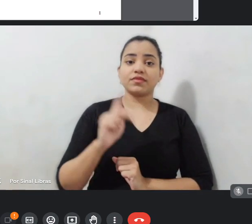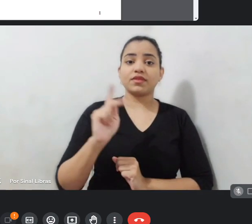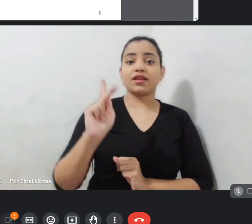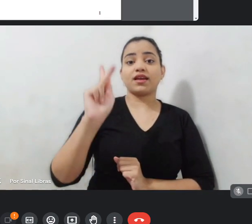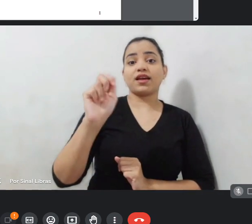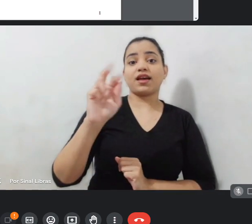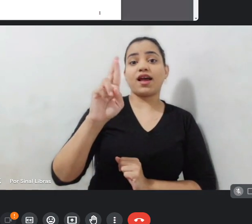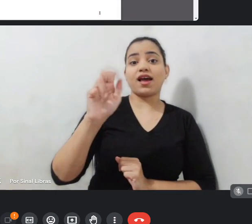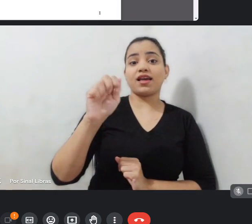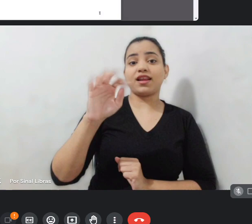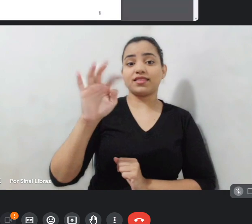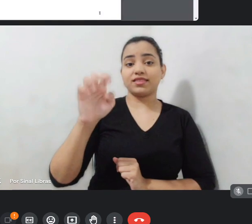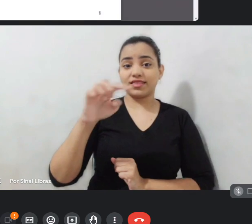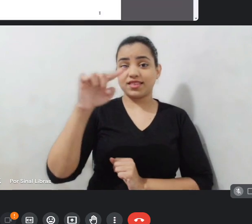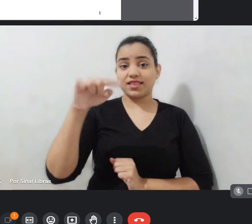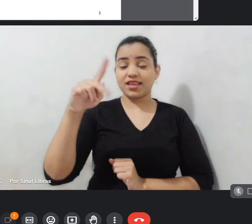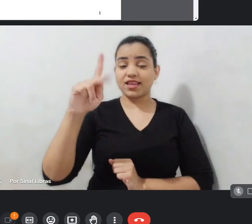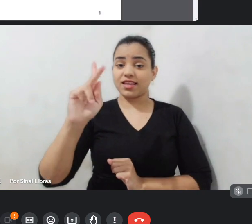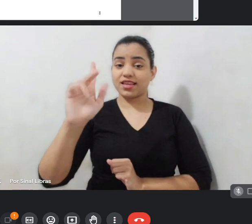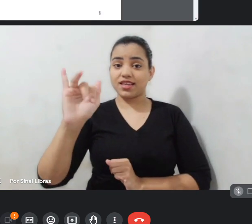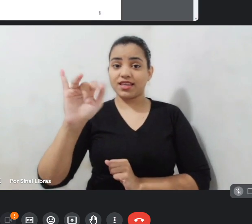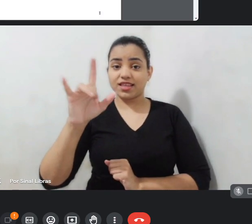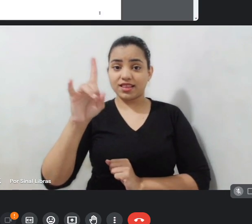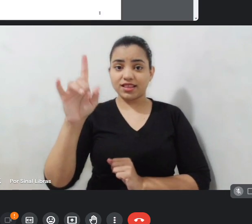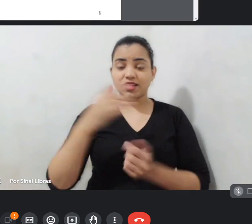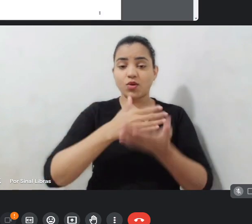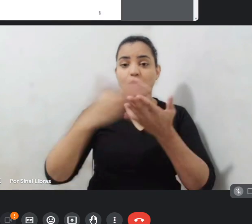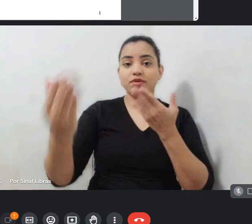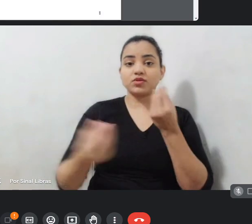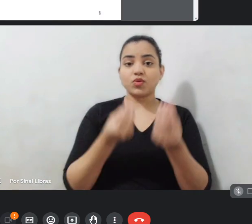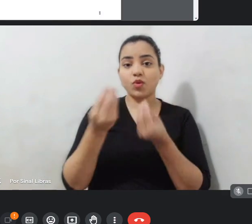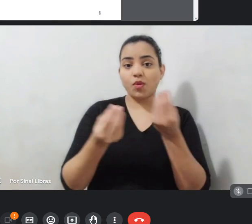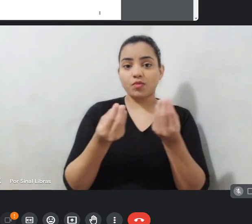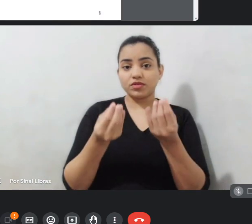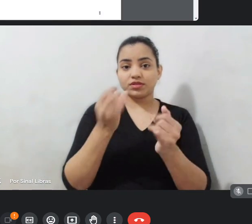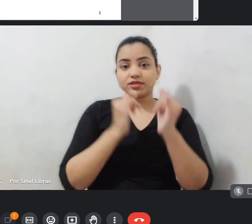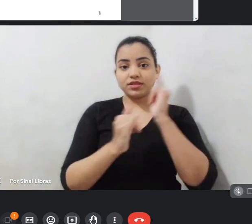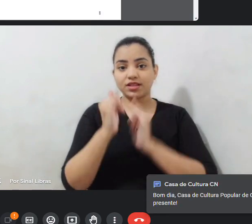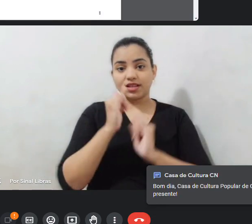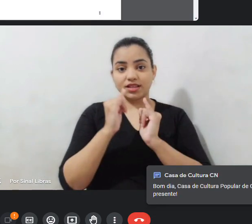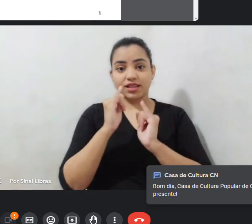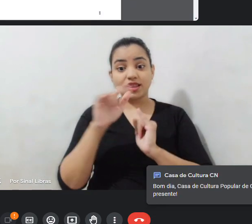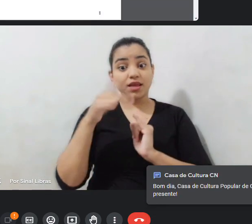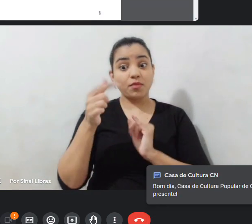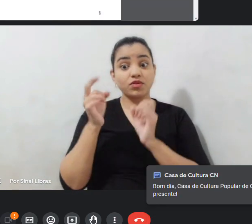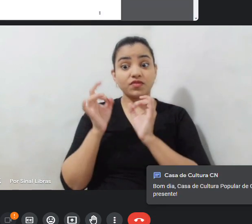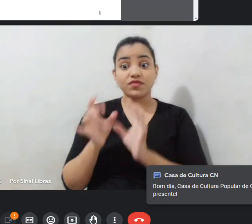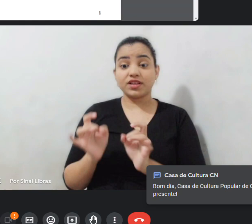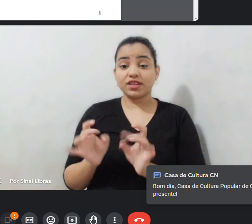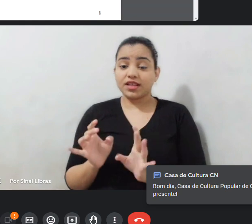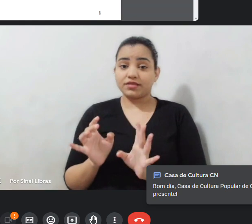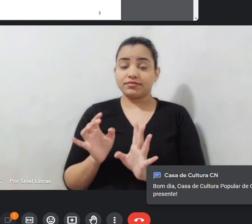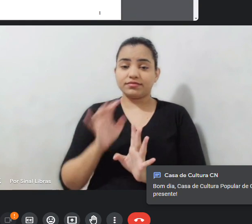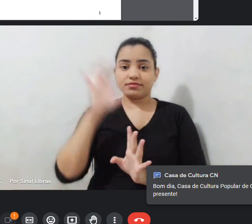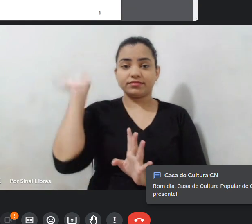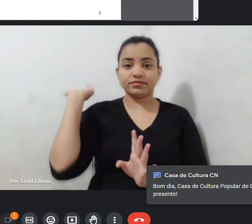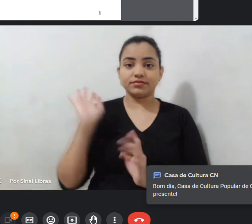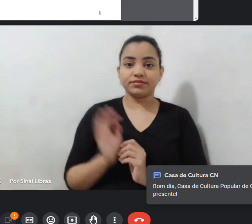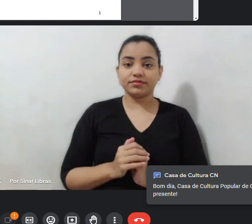uma websérie e depois foi vendida para um streaming e hoje...